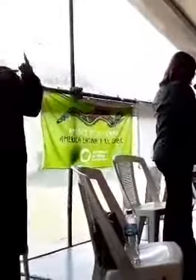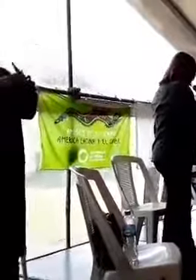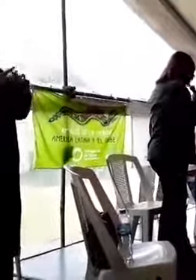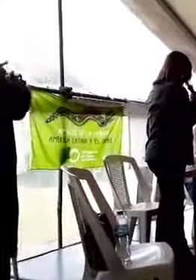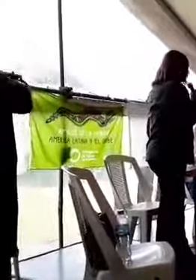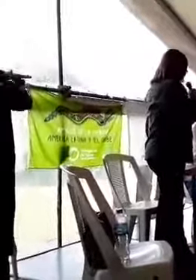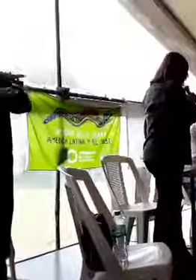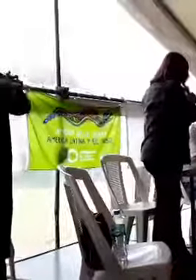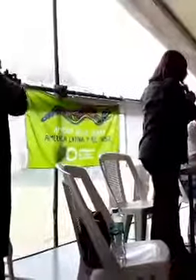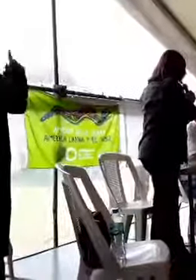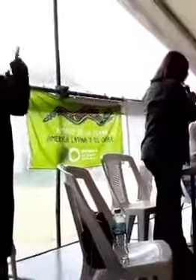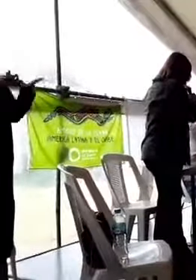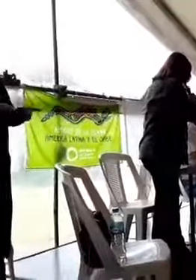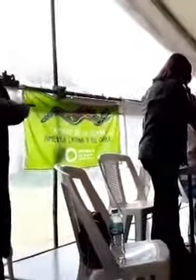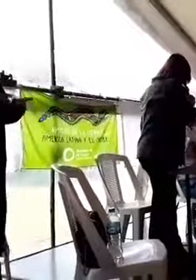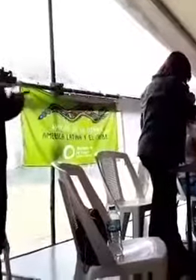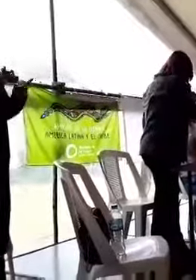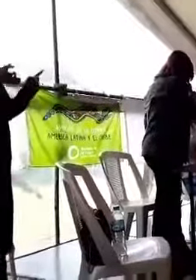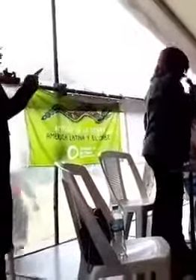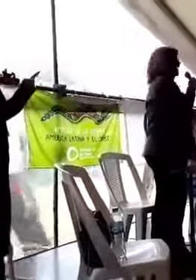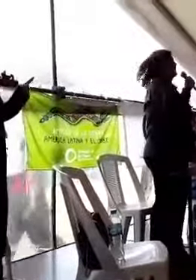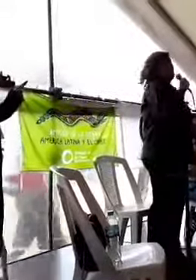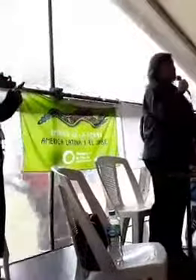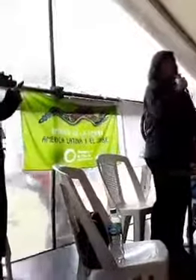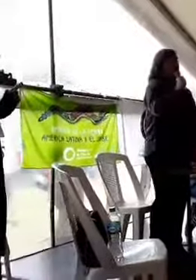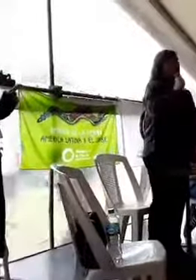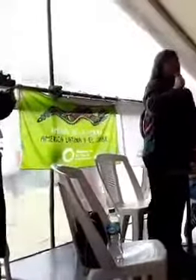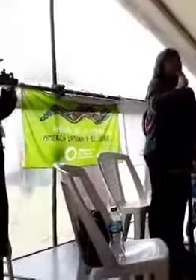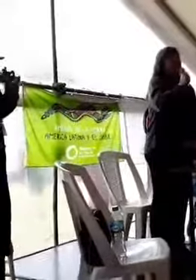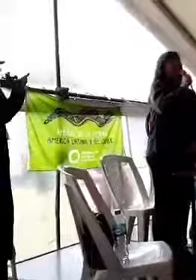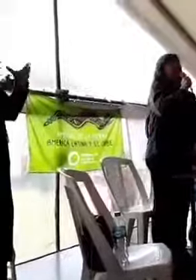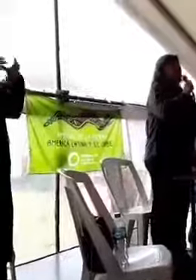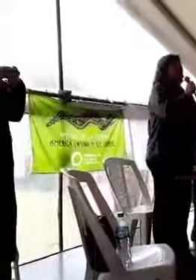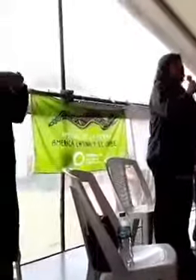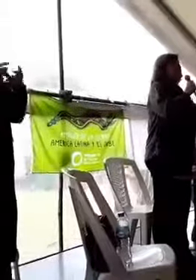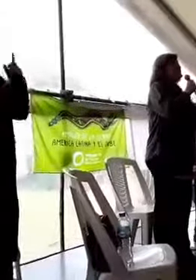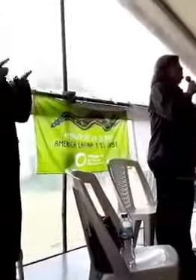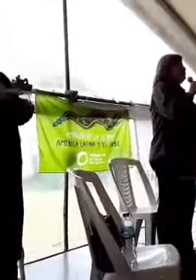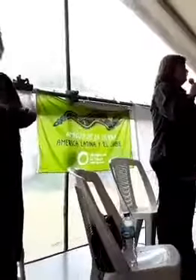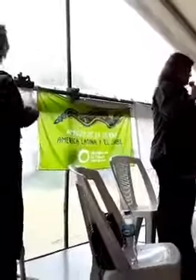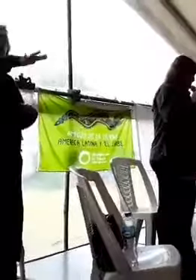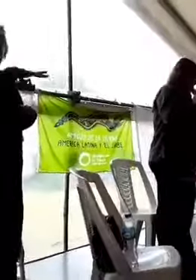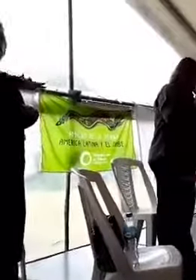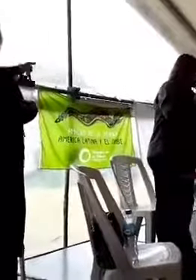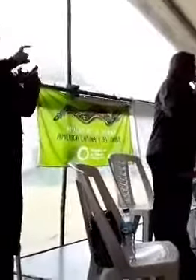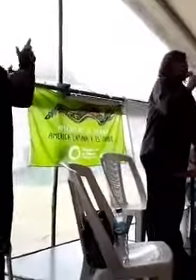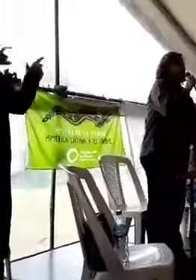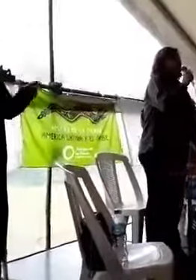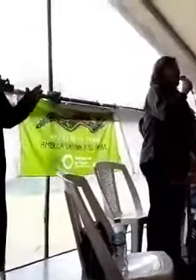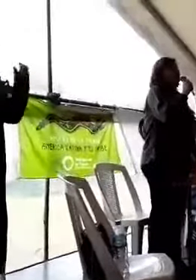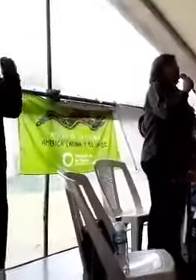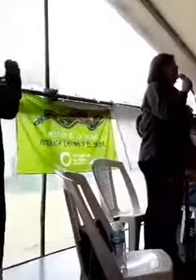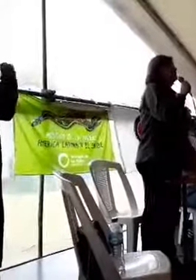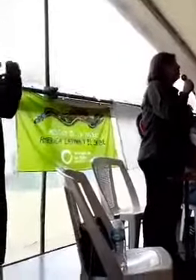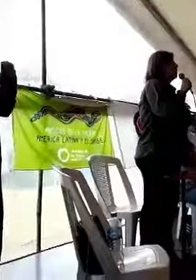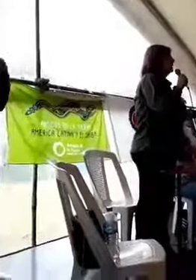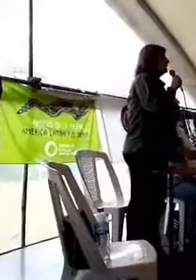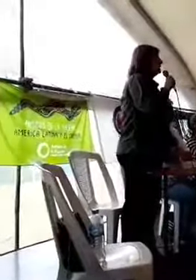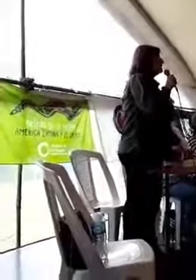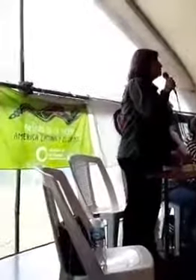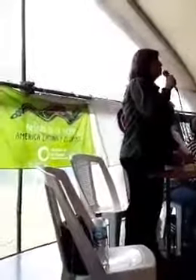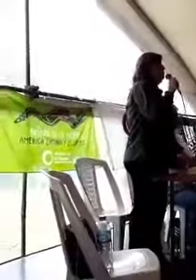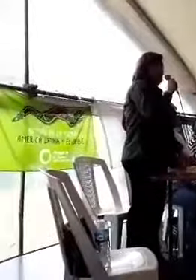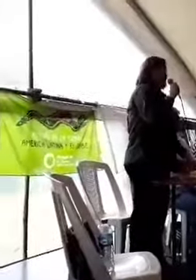Congratular-lhe e também a Rafael Freire, da CSA, e a todos e todas as companheiras e